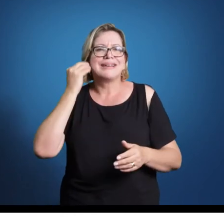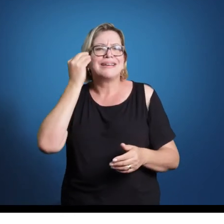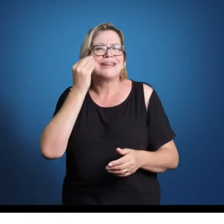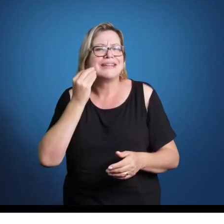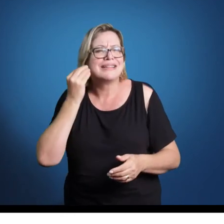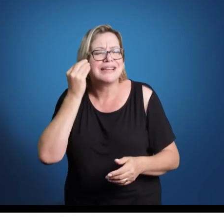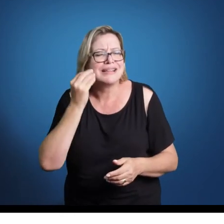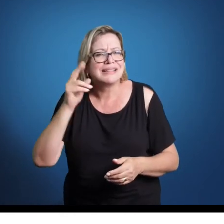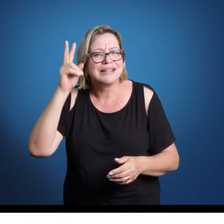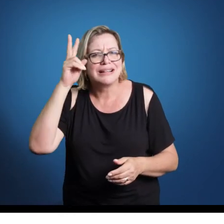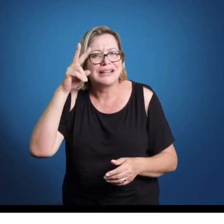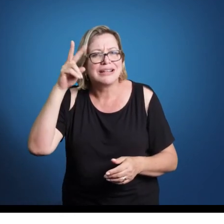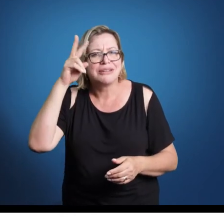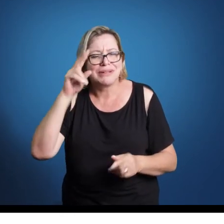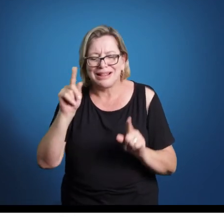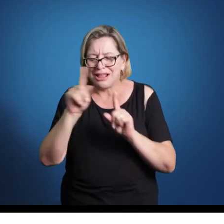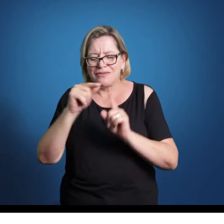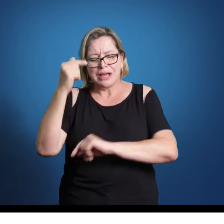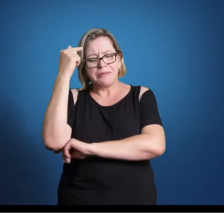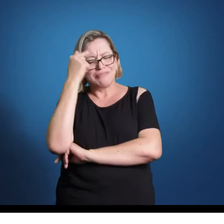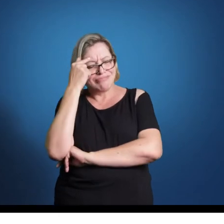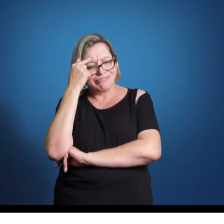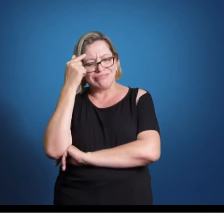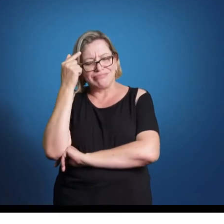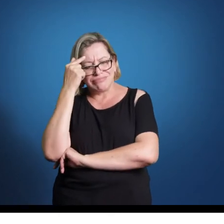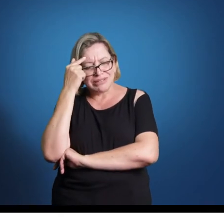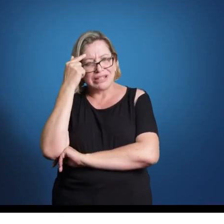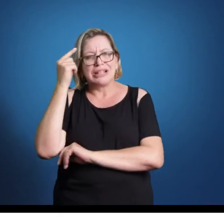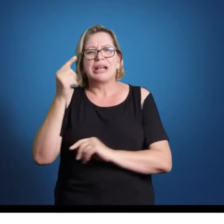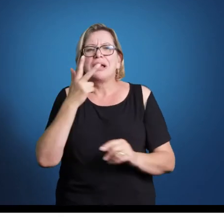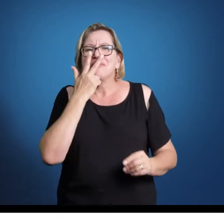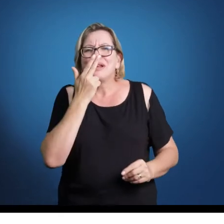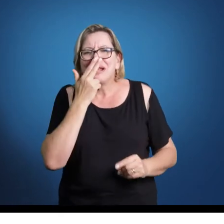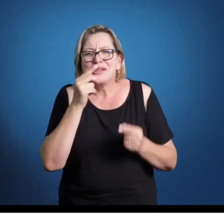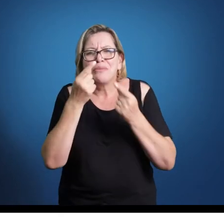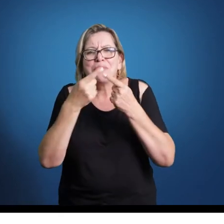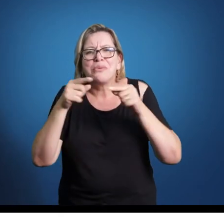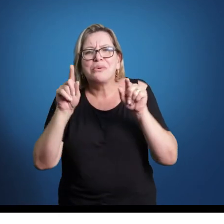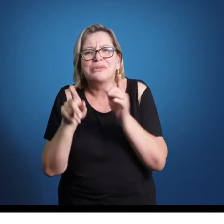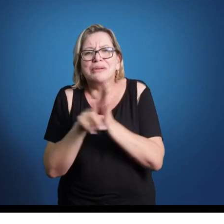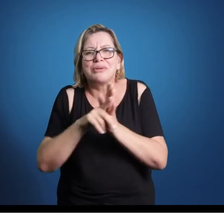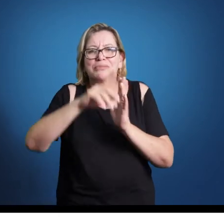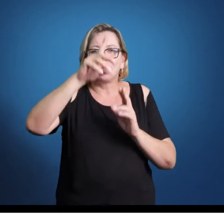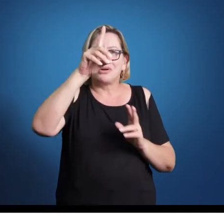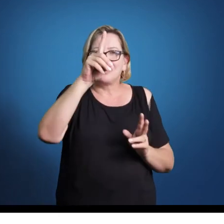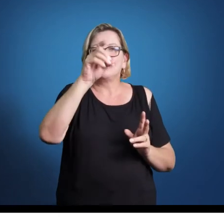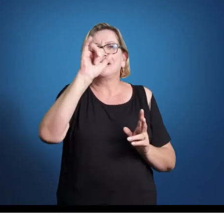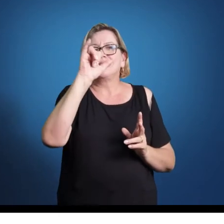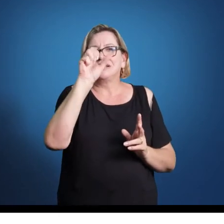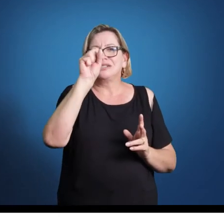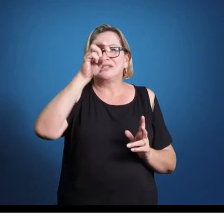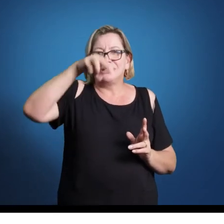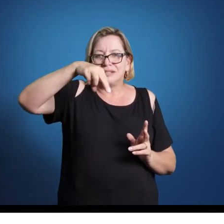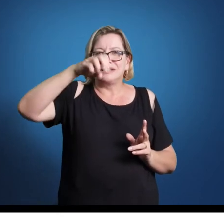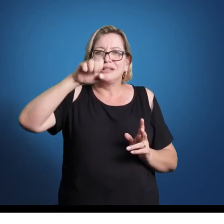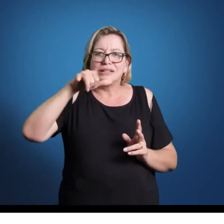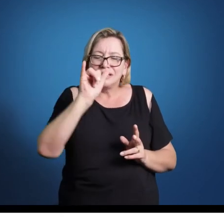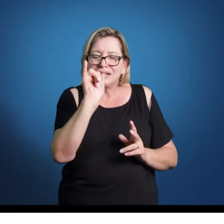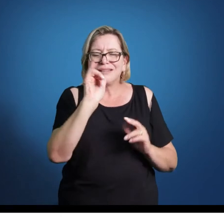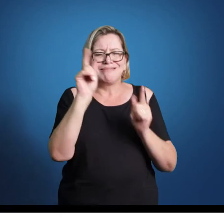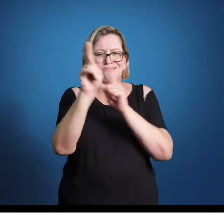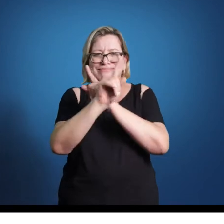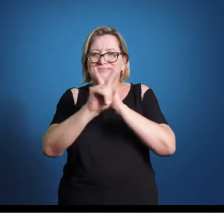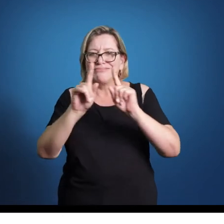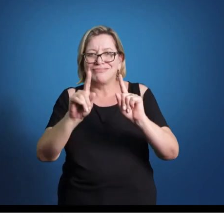fique pensando assim, ah, isso aqui parece música da filme da Disney, isso é uma bobeira, isso atrapalha você a escutar música, que é uma coisa ligada